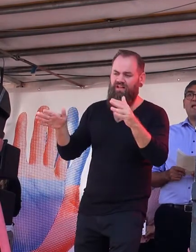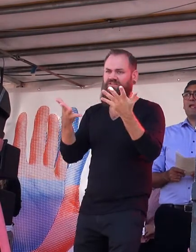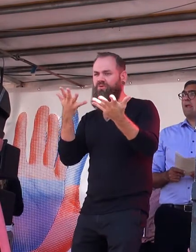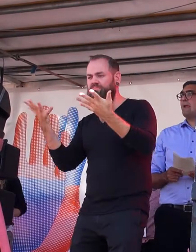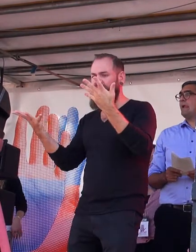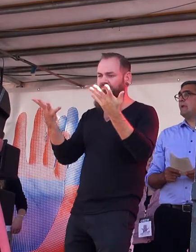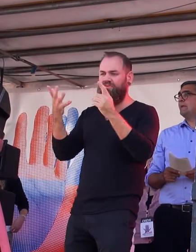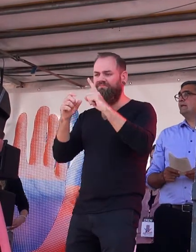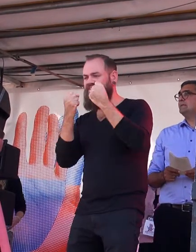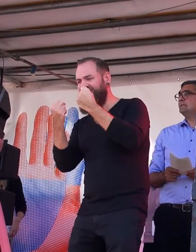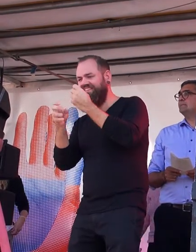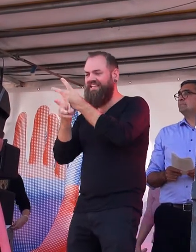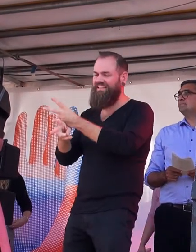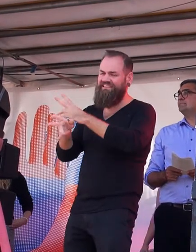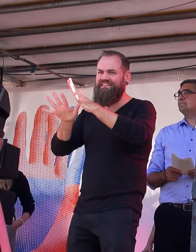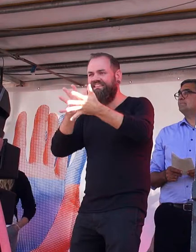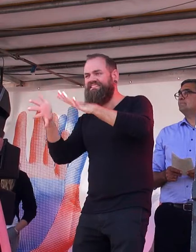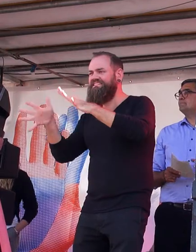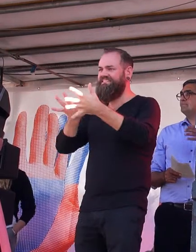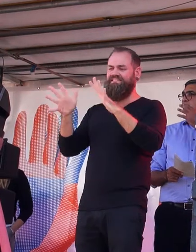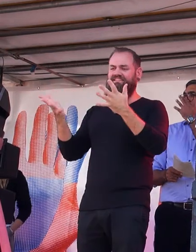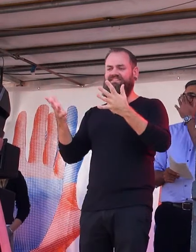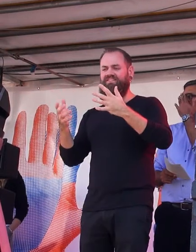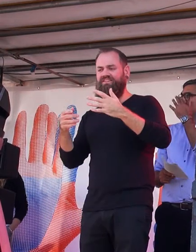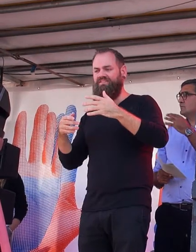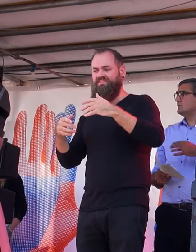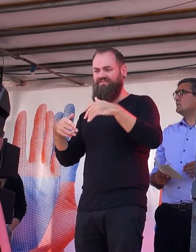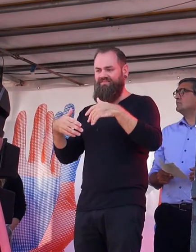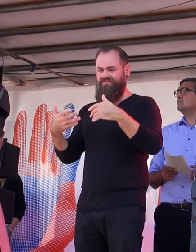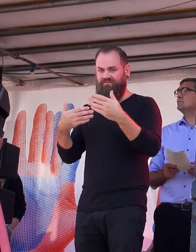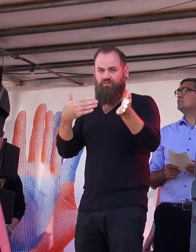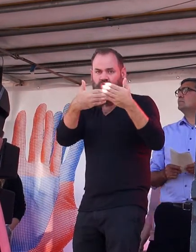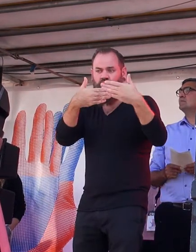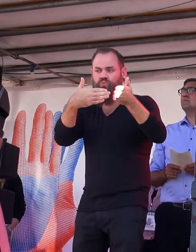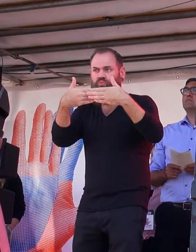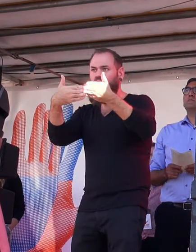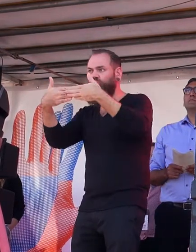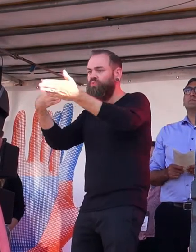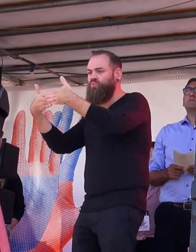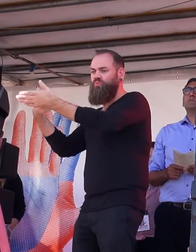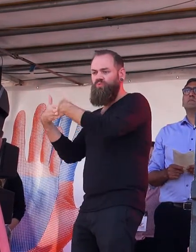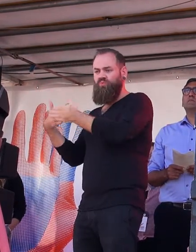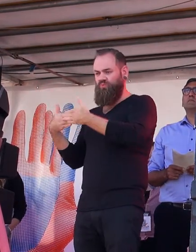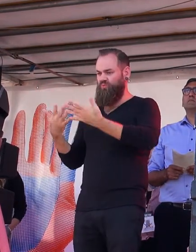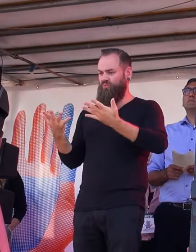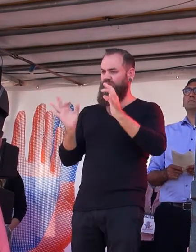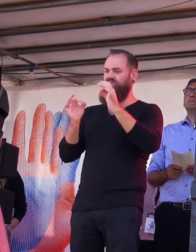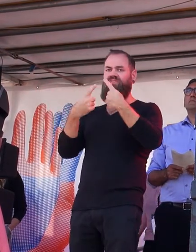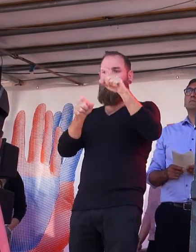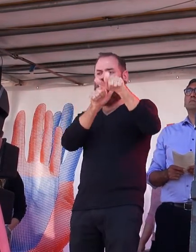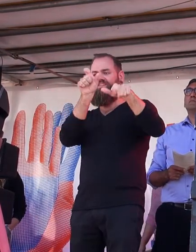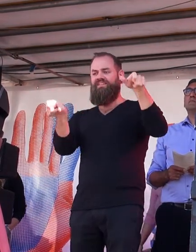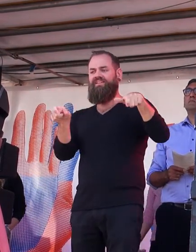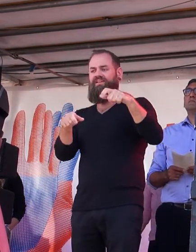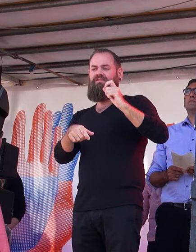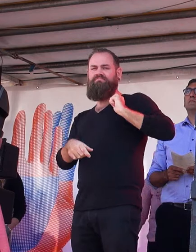Schwimmbäder und marode Schulen auf der einen Seite und Vermögenskonzentration, Steuererleichterung für Reichende